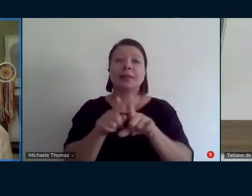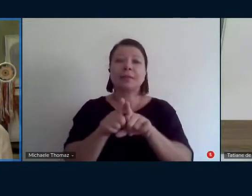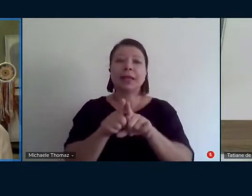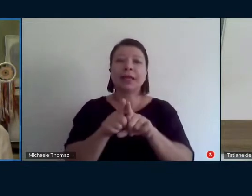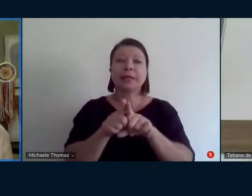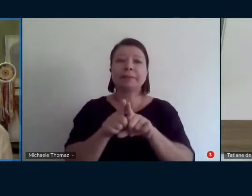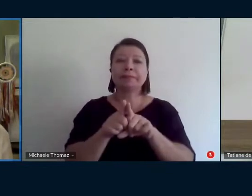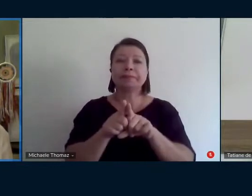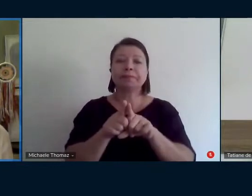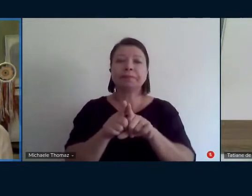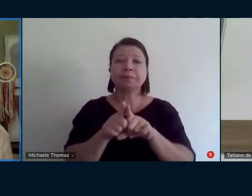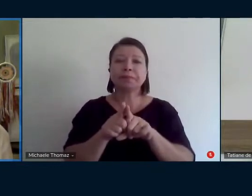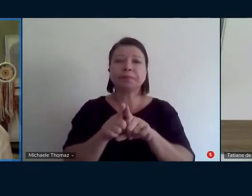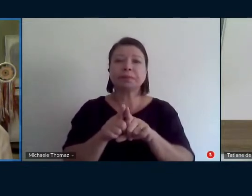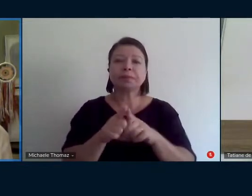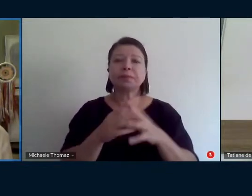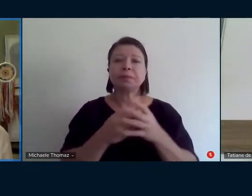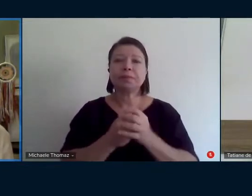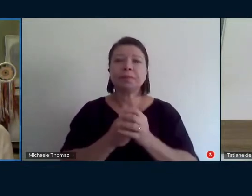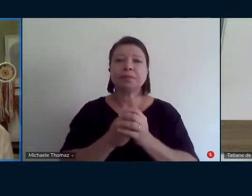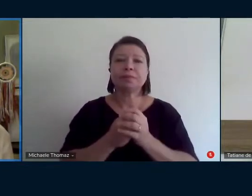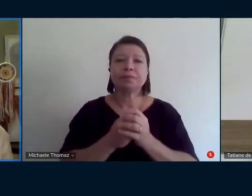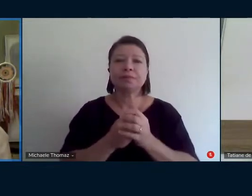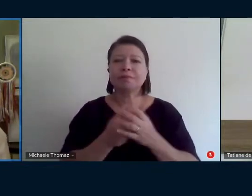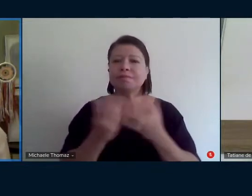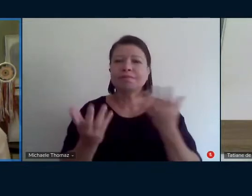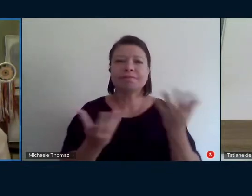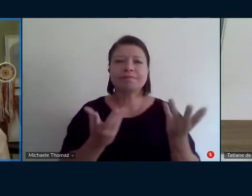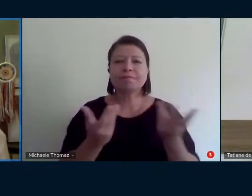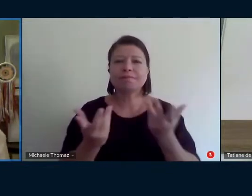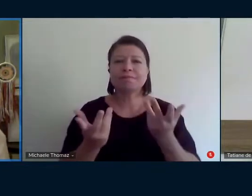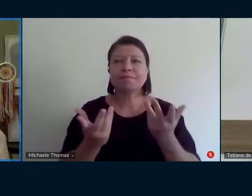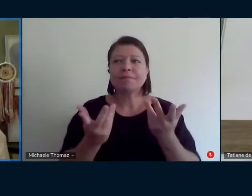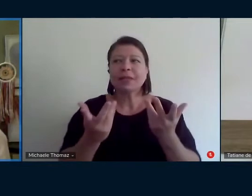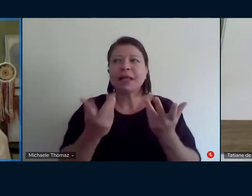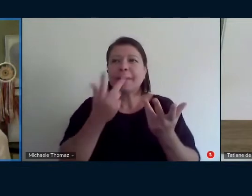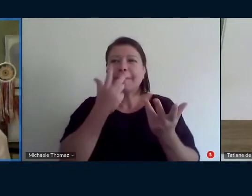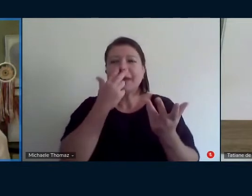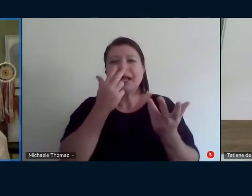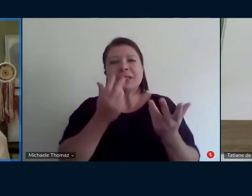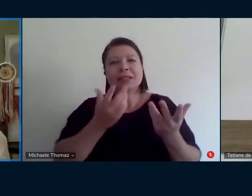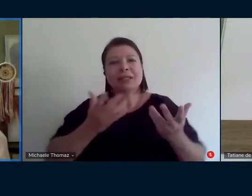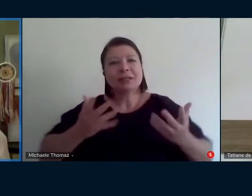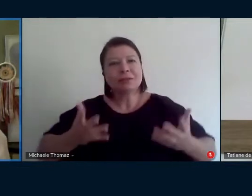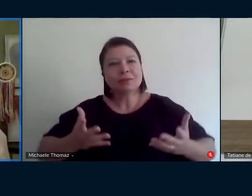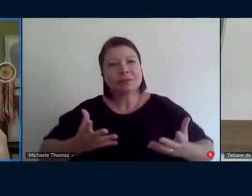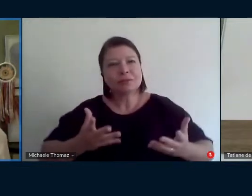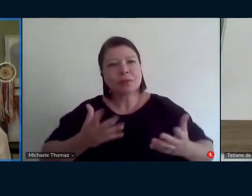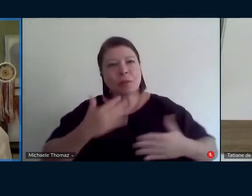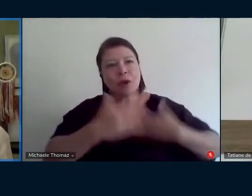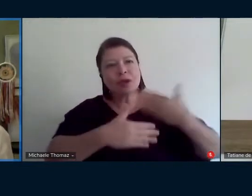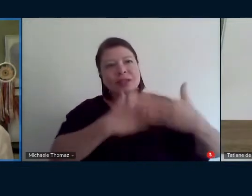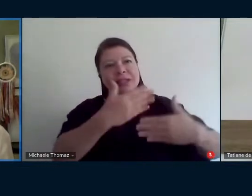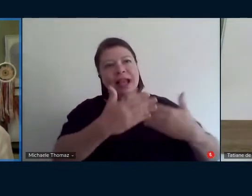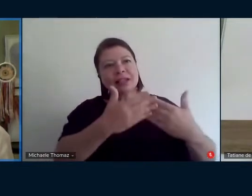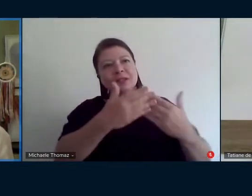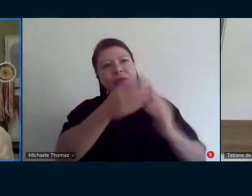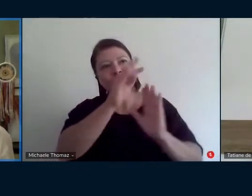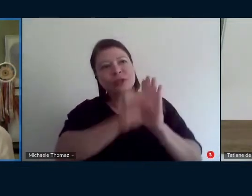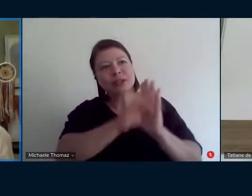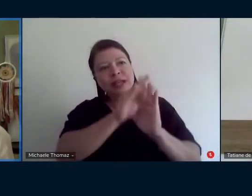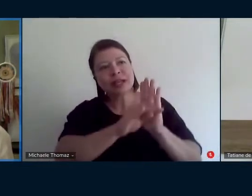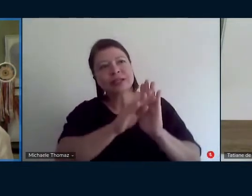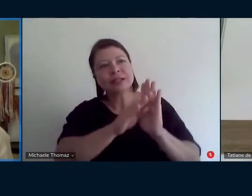nessa quase um bem espiralado mesmo o processo de acionamento das questões